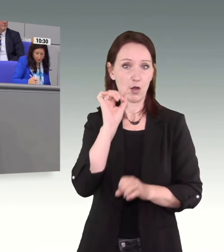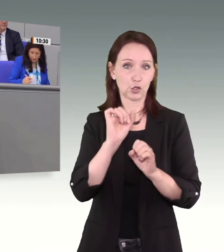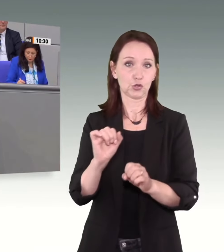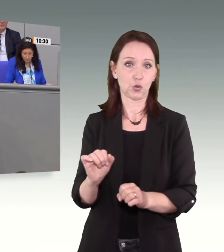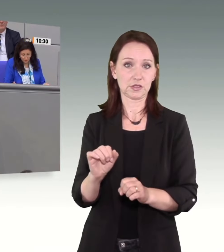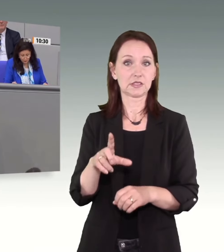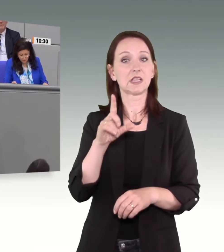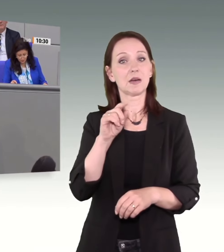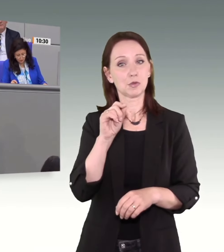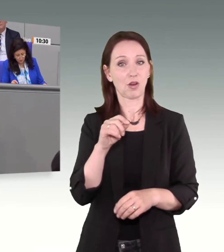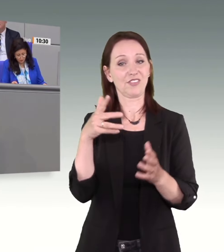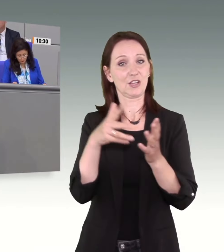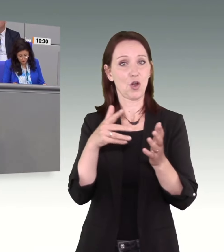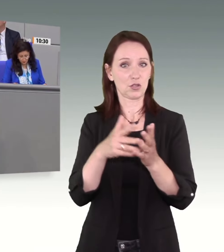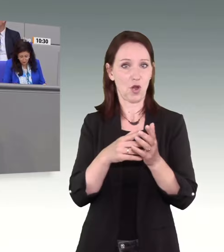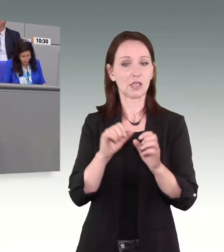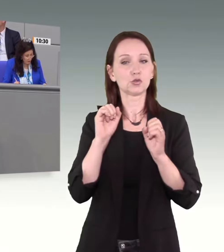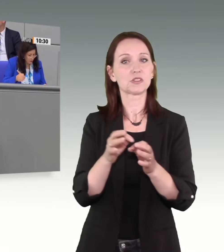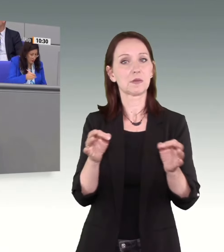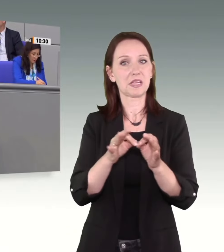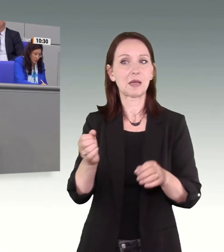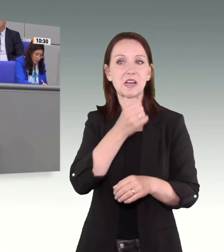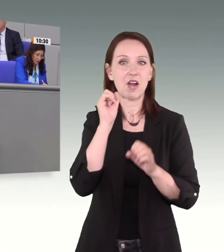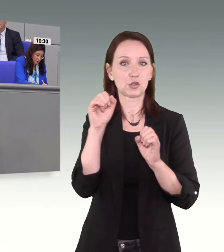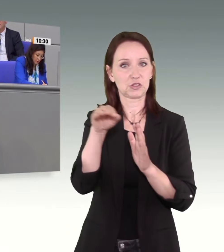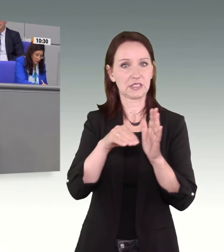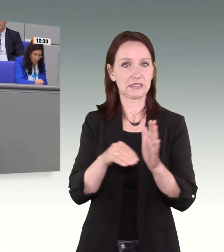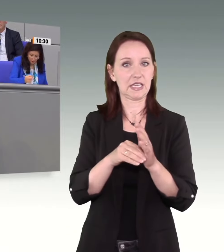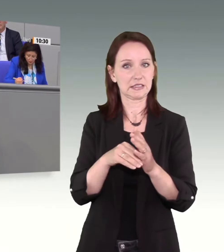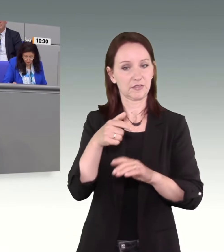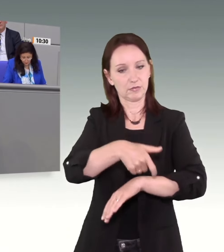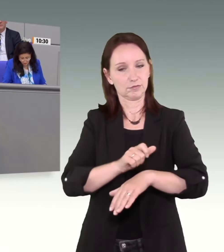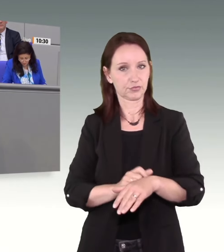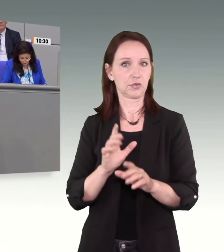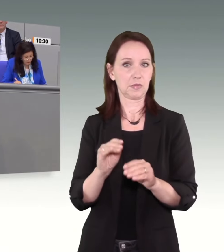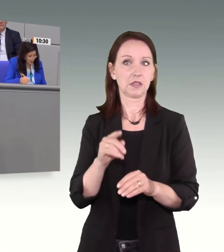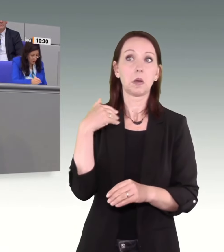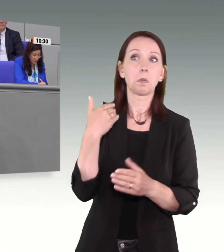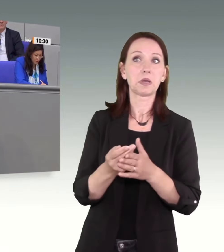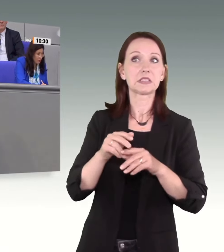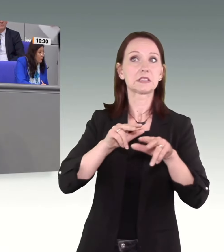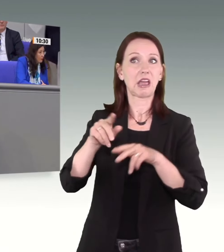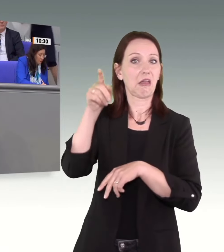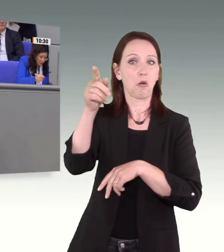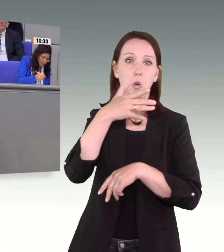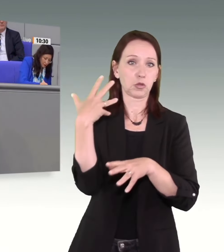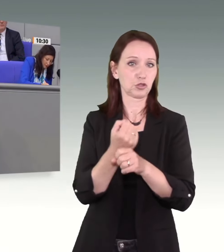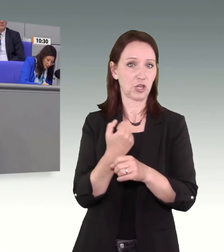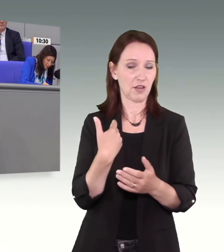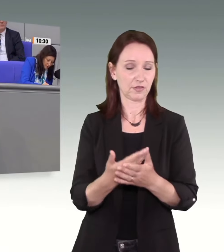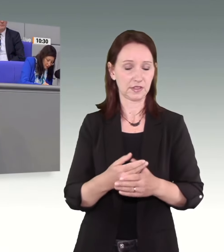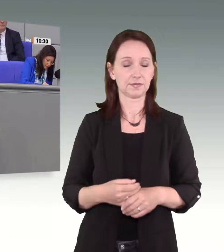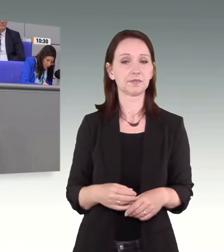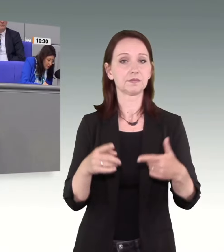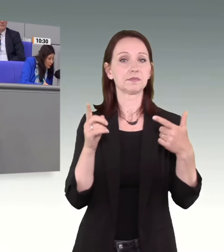dem Gewaltschutzgesetz, etwas, was Sie bislang als Bundesregierung nicht auf die Reihe bekommen haben. Zweitens. Im Strafrecht wollen wir das